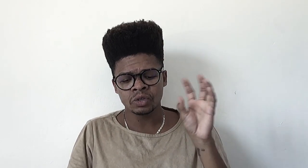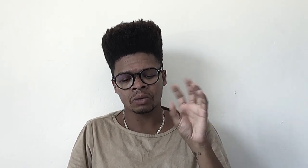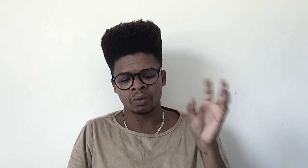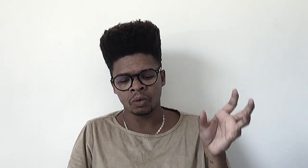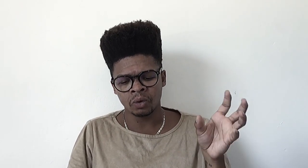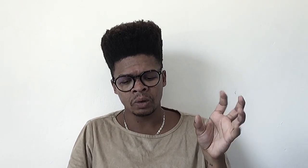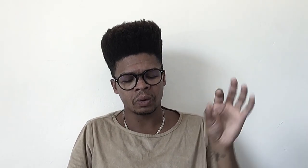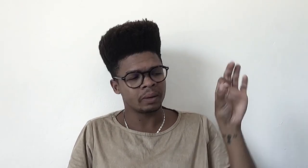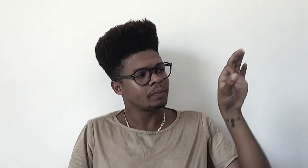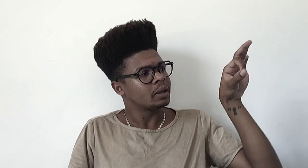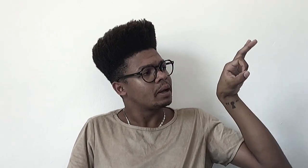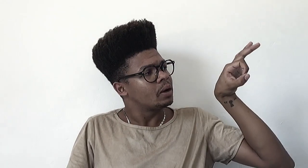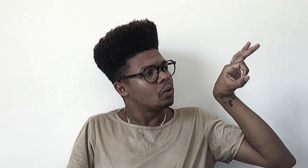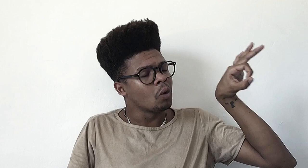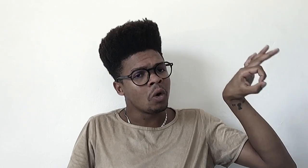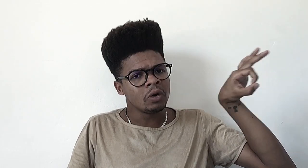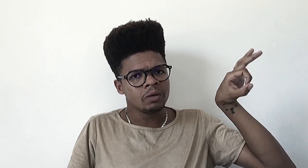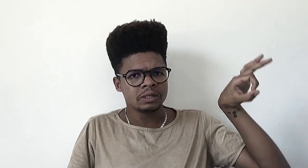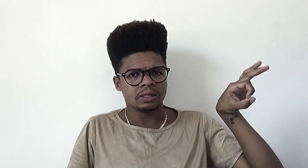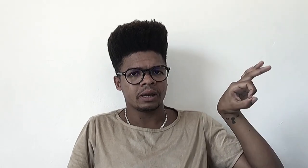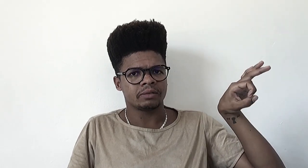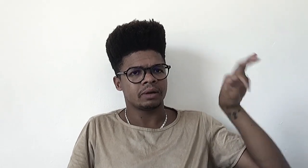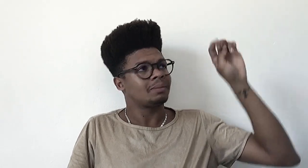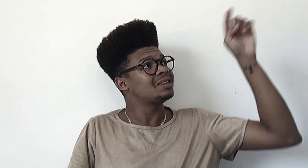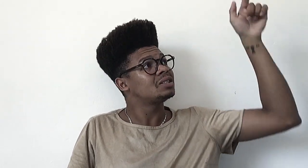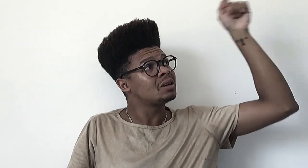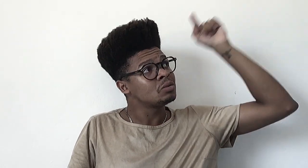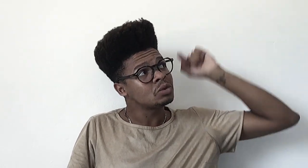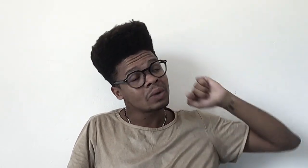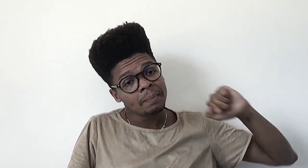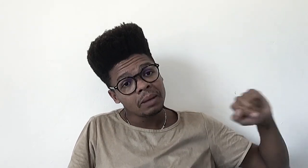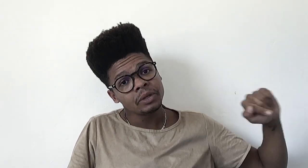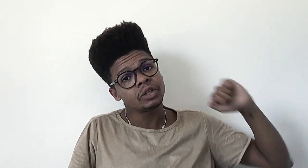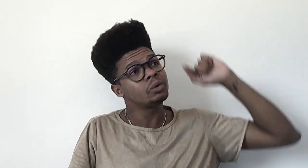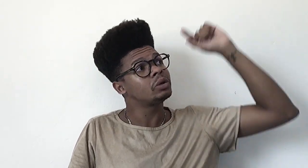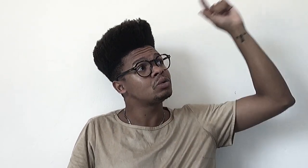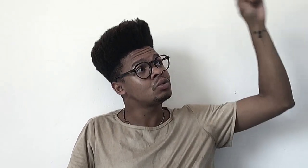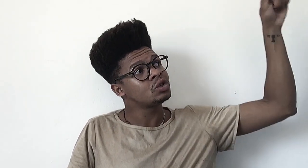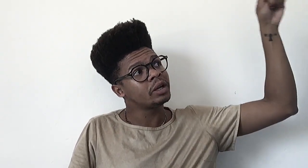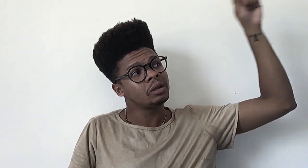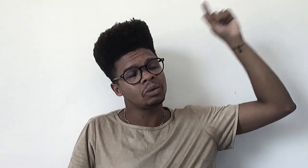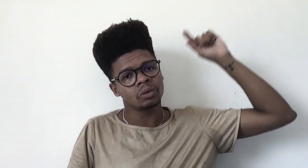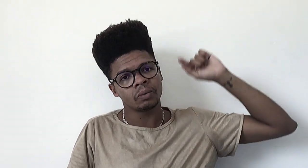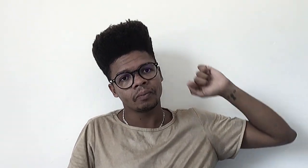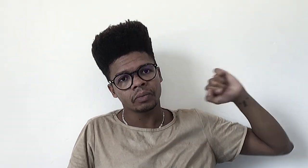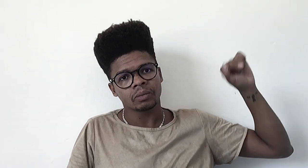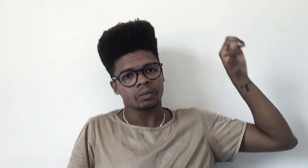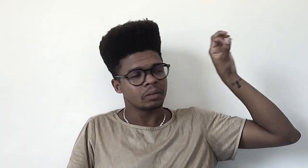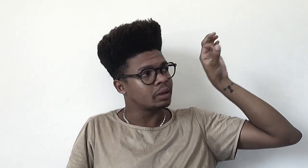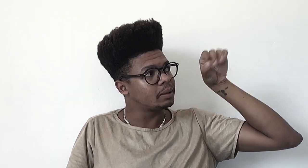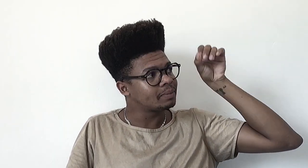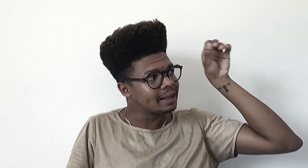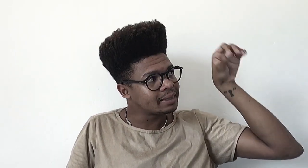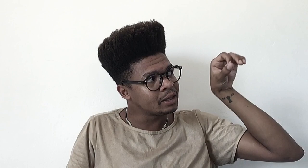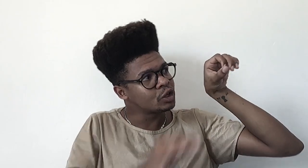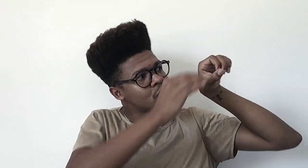sujeito a um olho, o olho observa, mas não é permitido que o sujeito que detém este